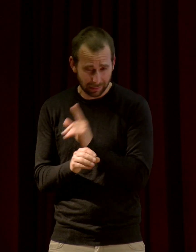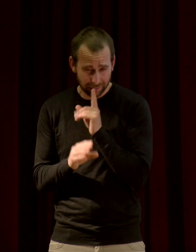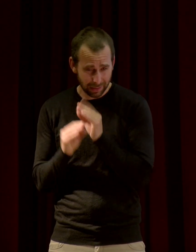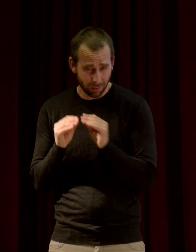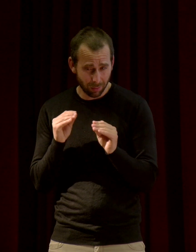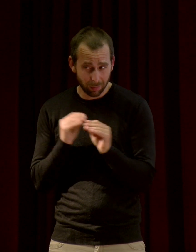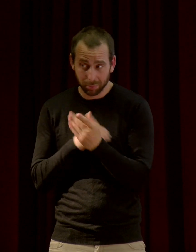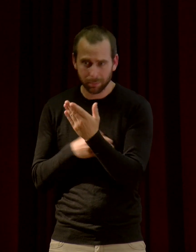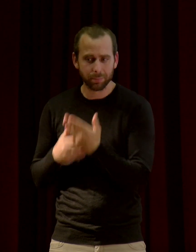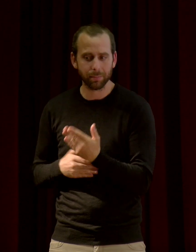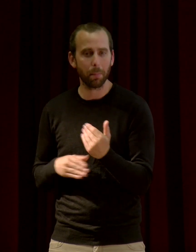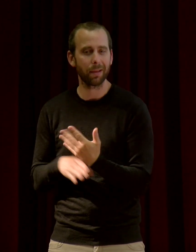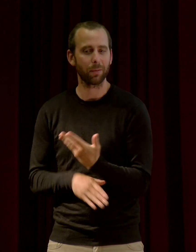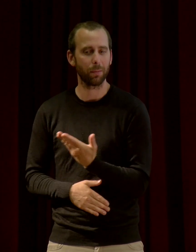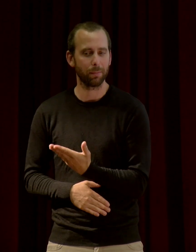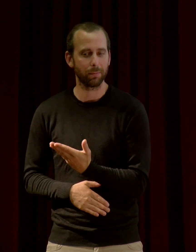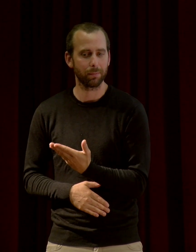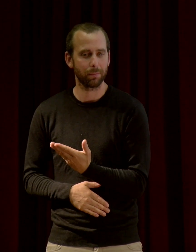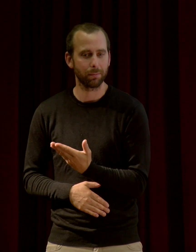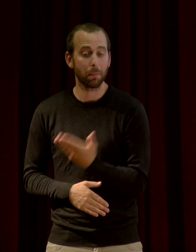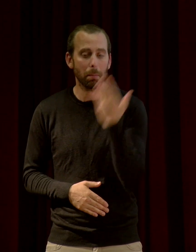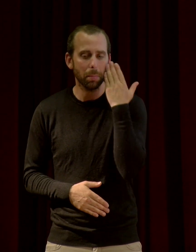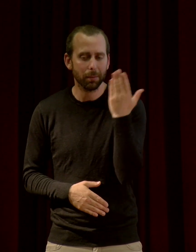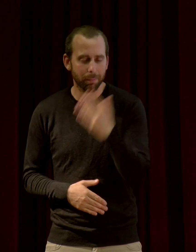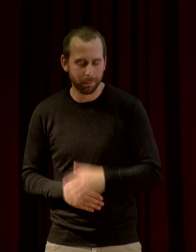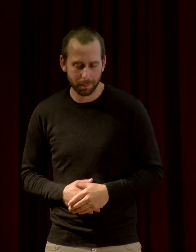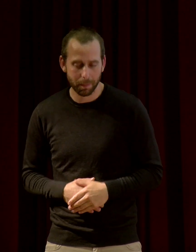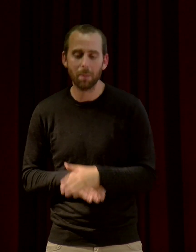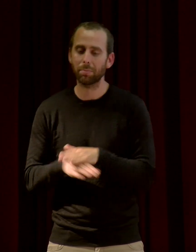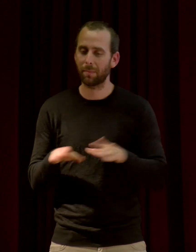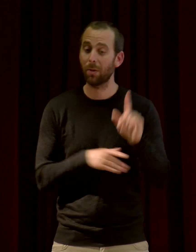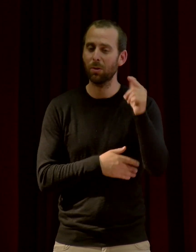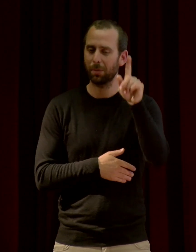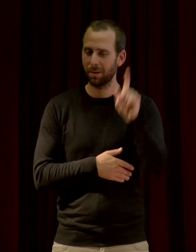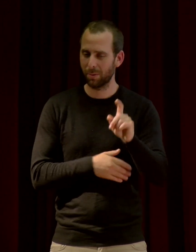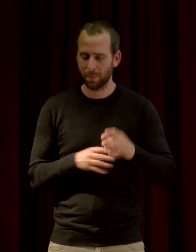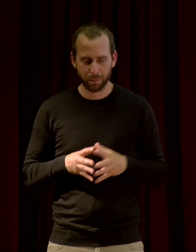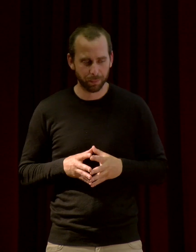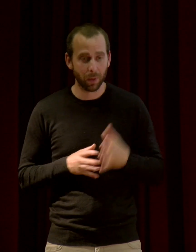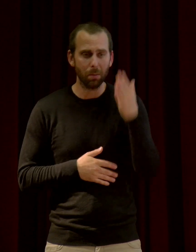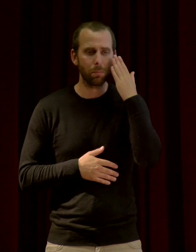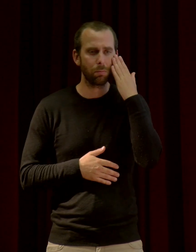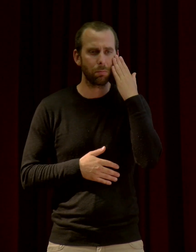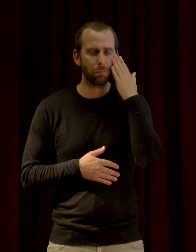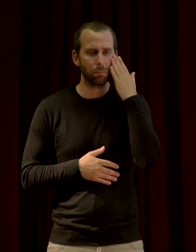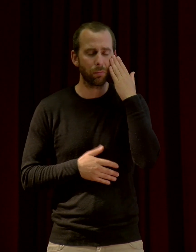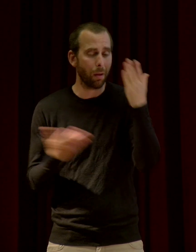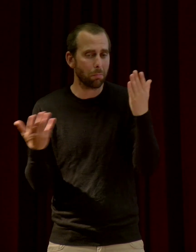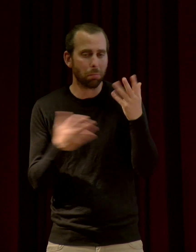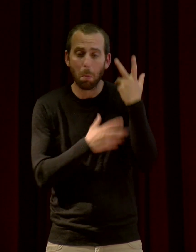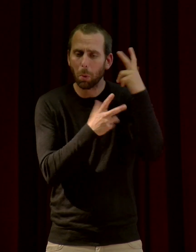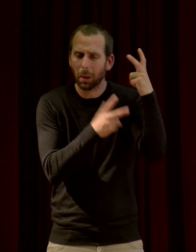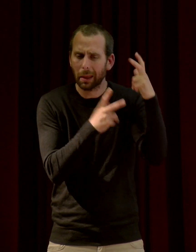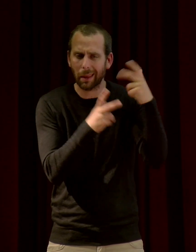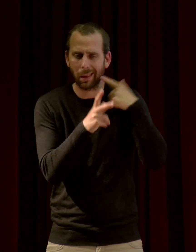première question. Et, d'autre part, est-ce qu'il a des bruits qui sont vraiment hypnotiques ou